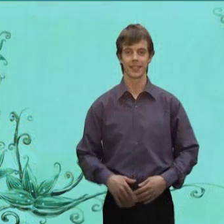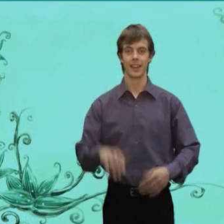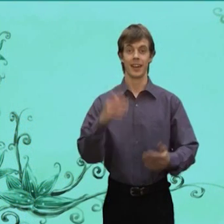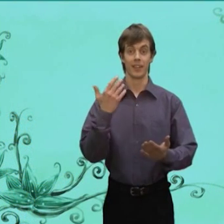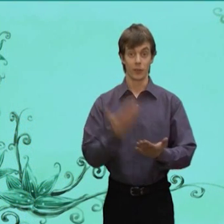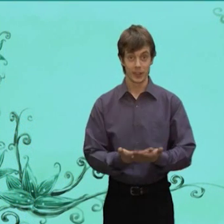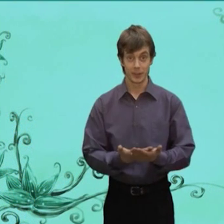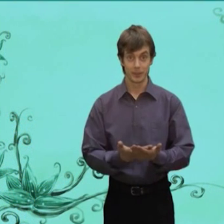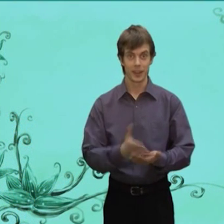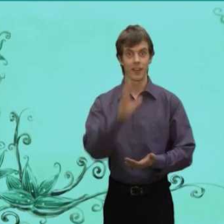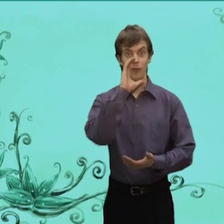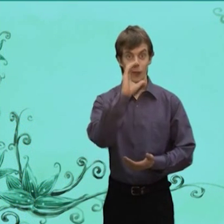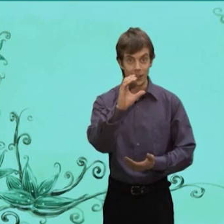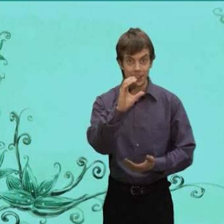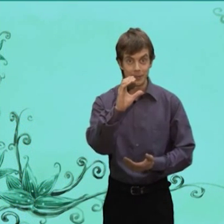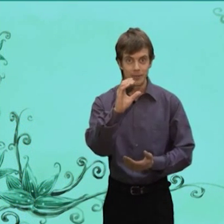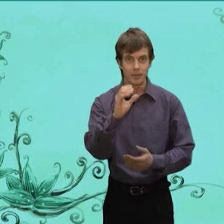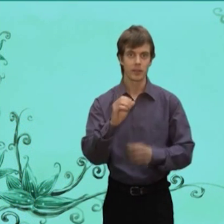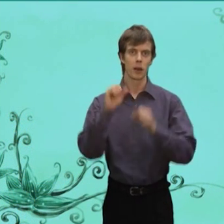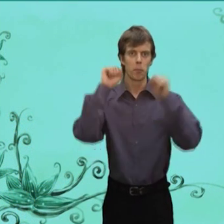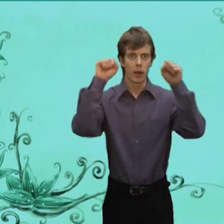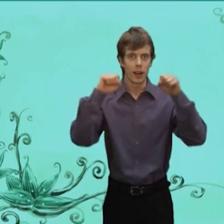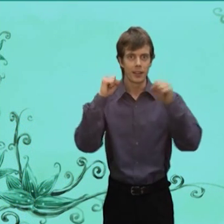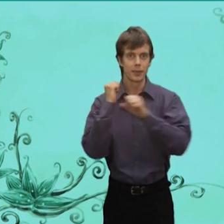Вот Принес волк Барана